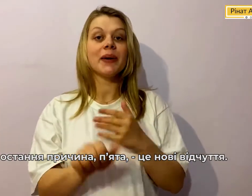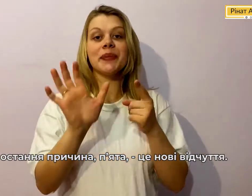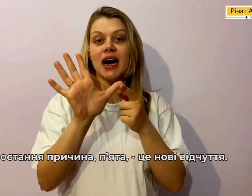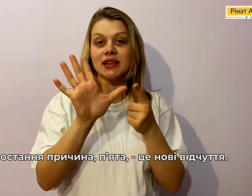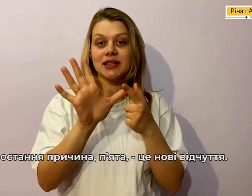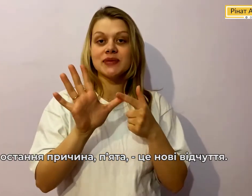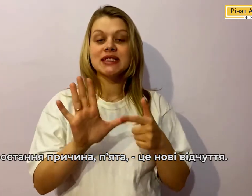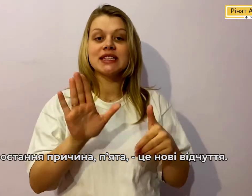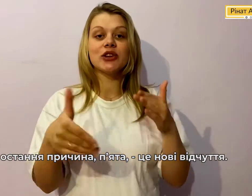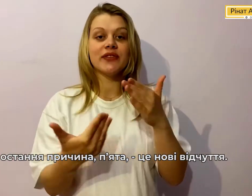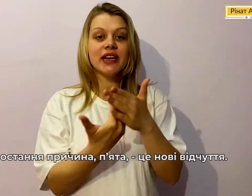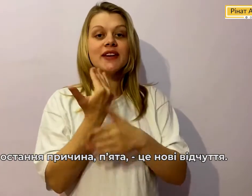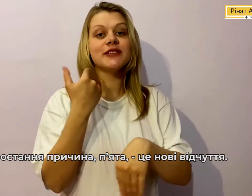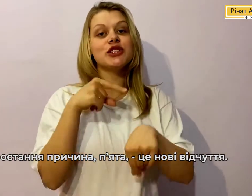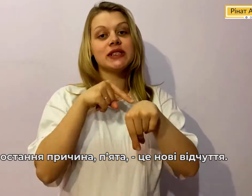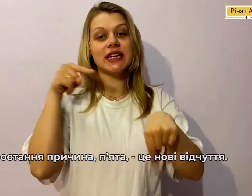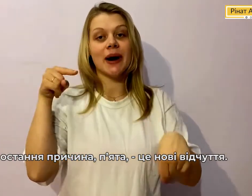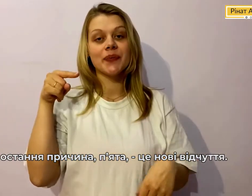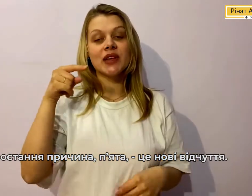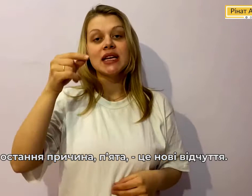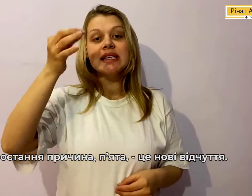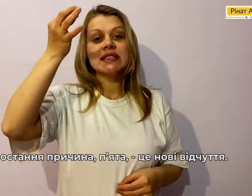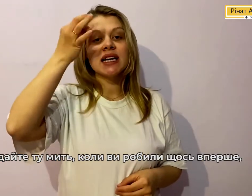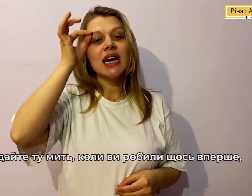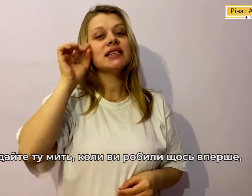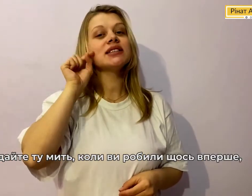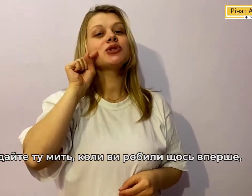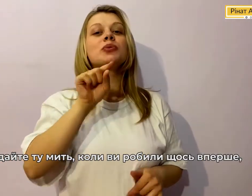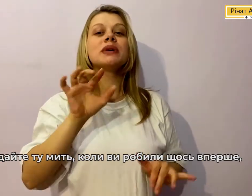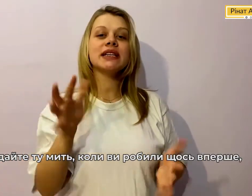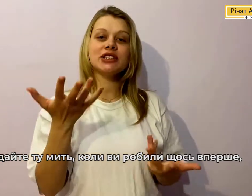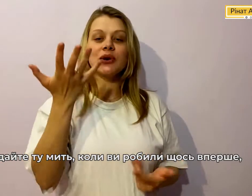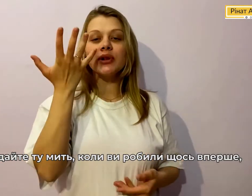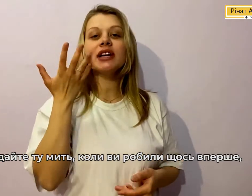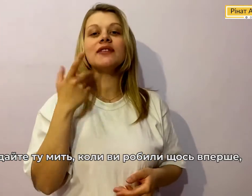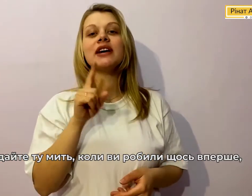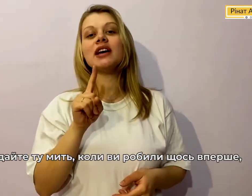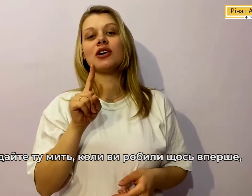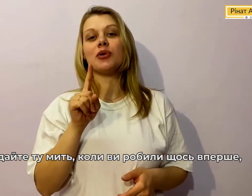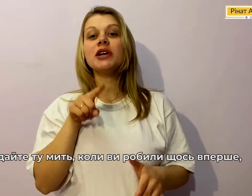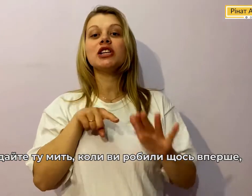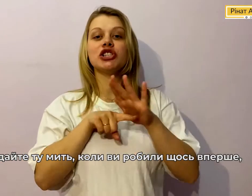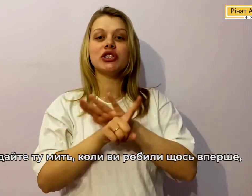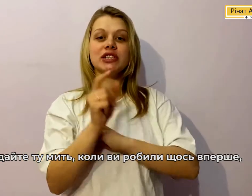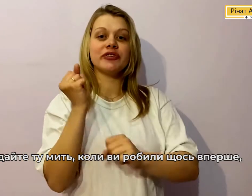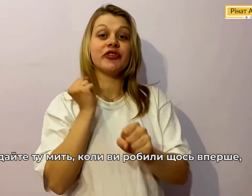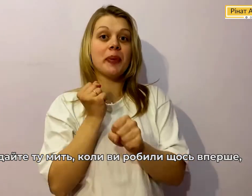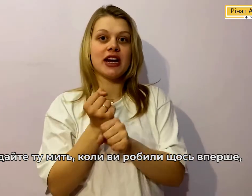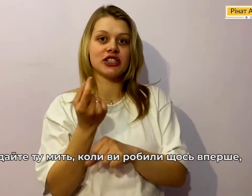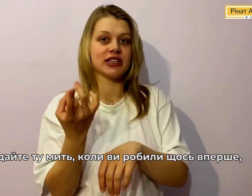П'ята Це нові відчуття Згадайте ту мить Коли ви робили щось вперше